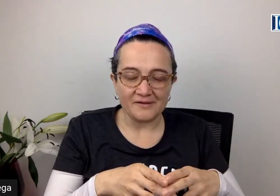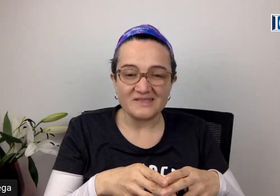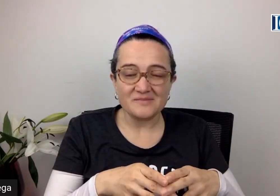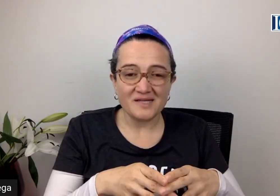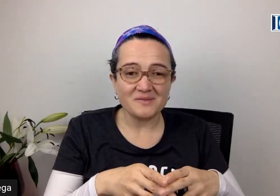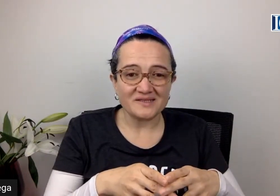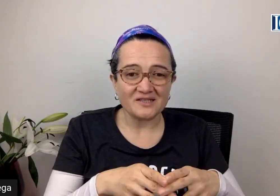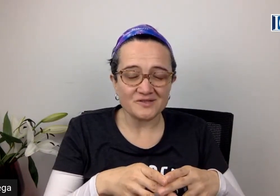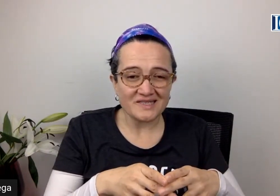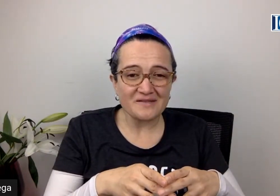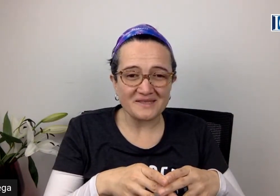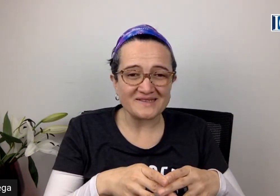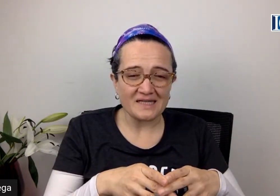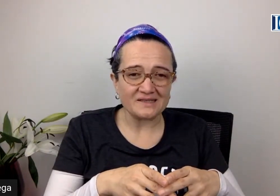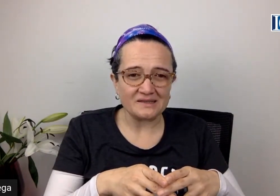víctima del maltrato es el que maltrata.